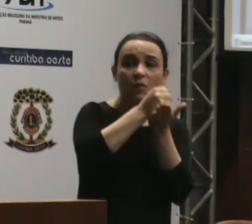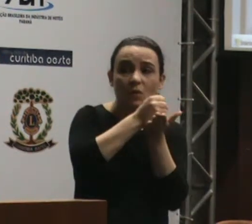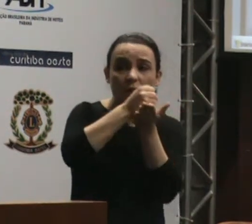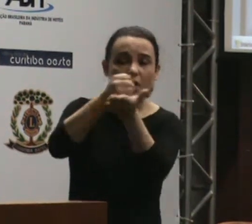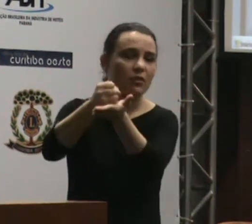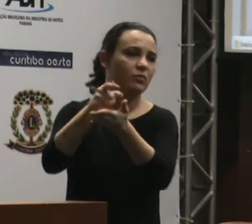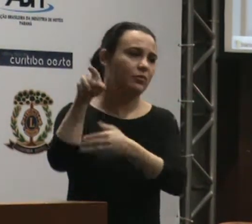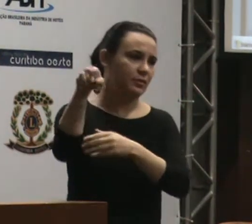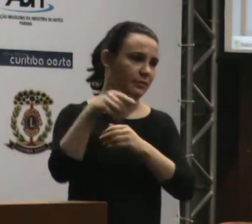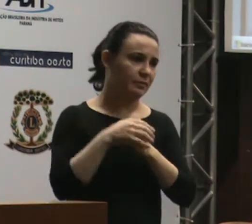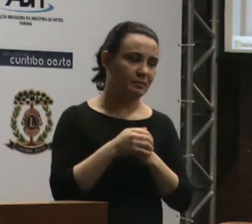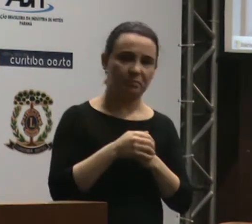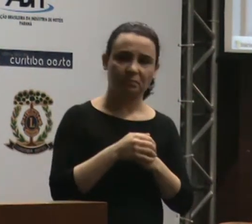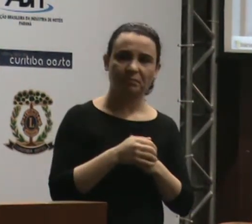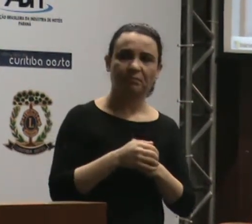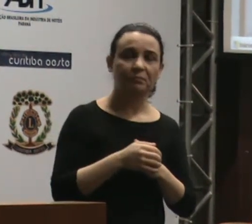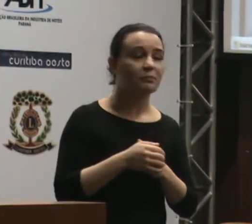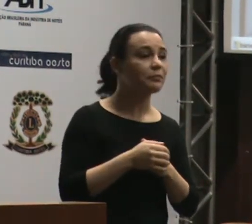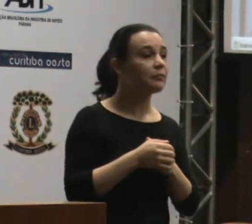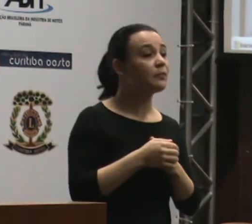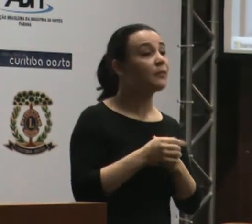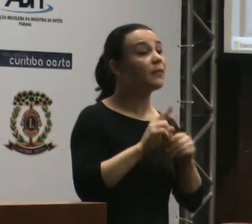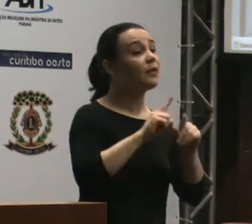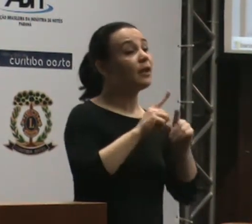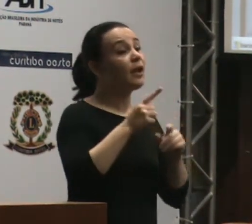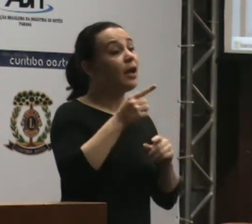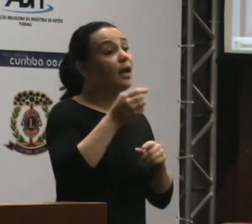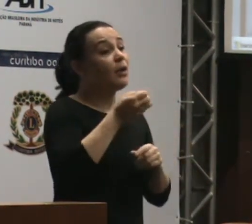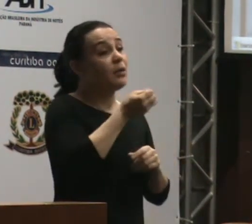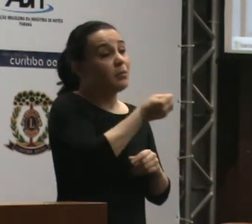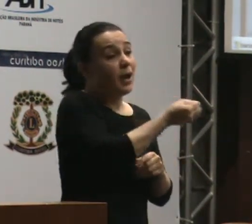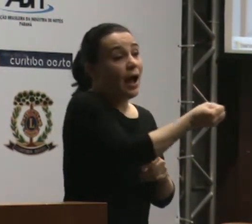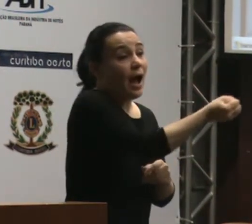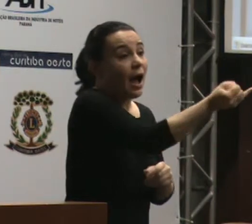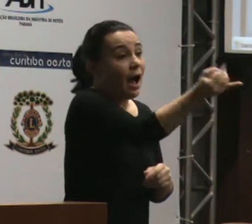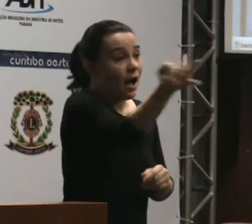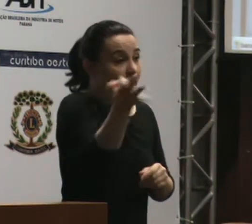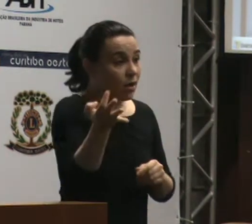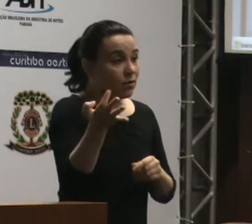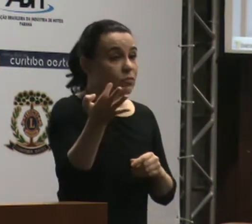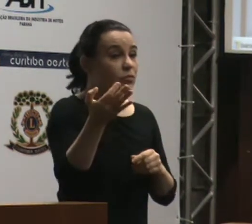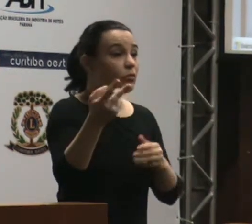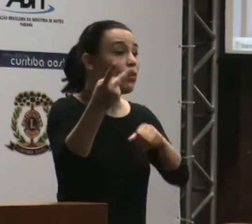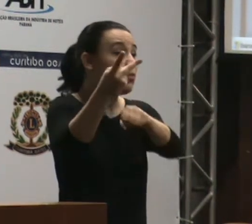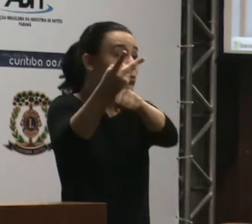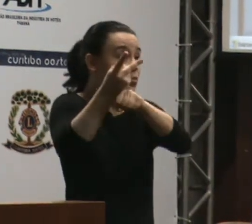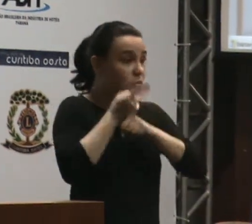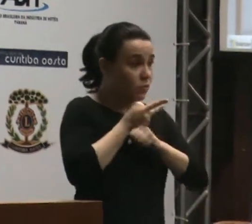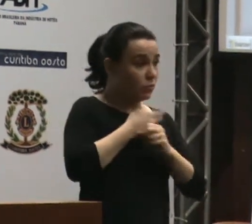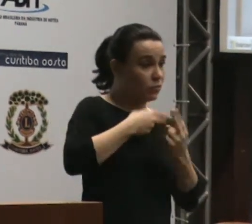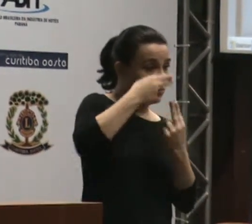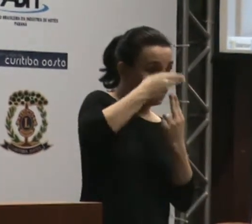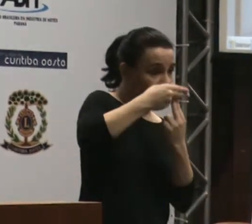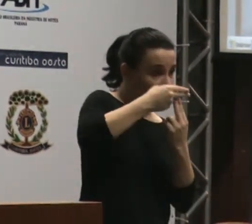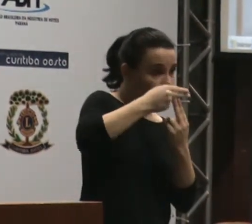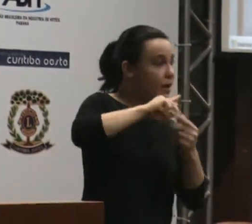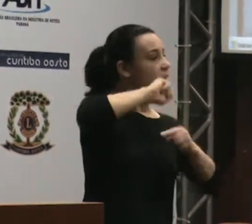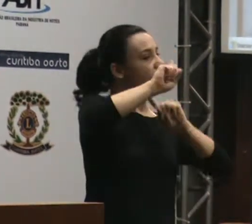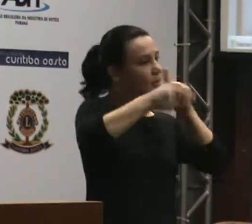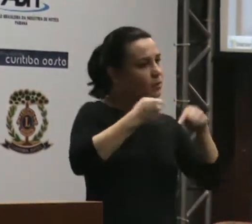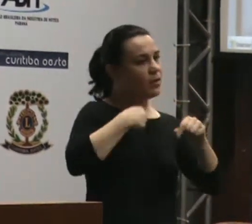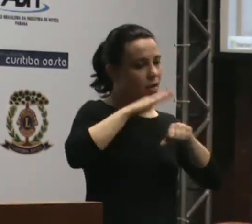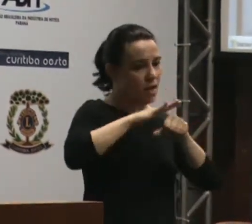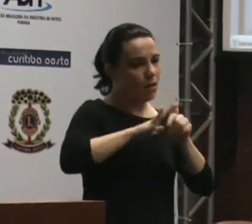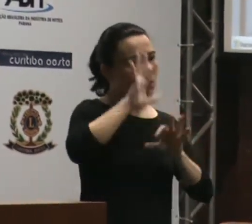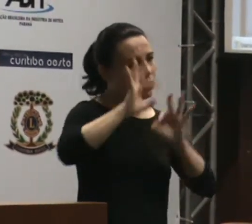É hoje assim. Qual é a nossa dificuldade hoje? Nós precisamos de fomento. E o professor, junto com os alunos, precisa de recursos,